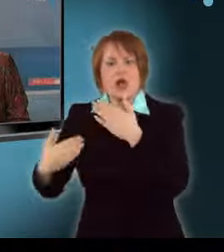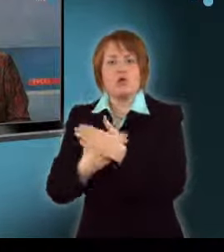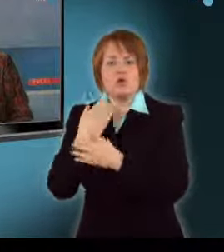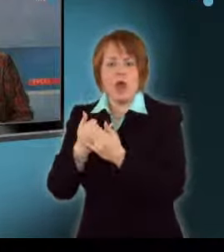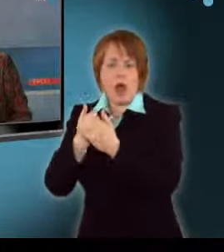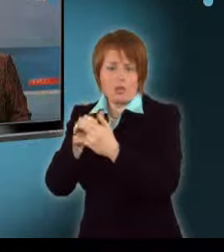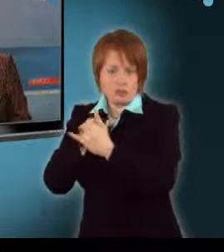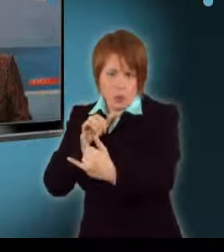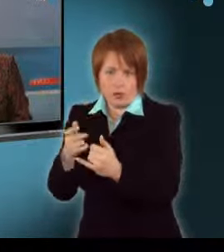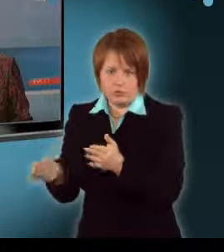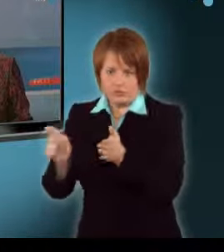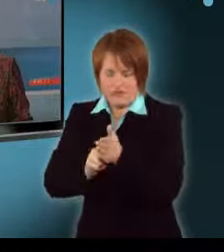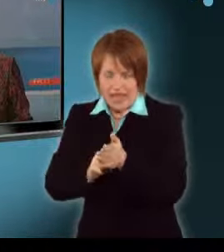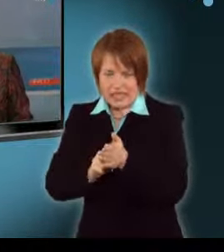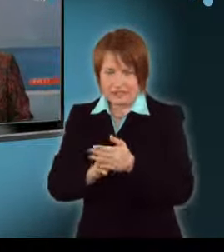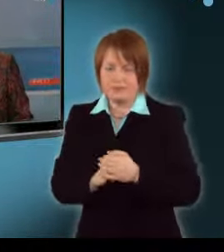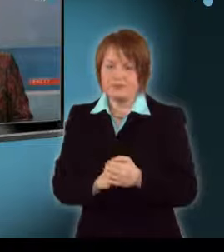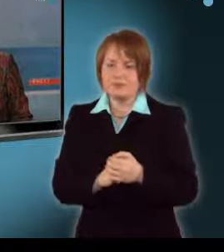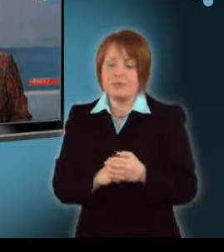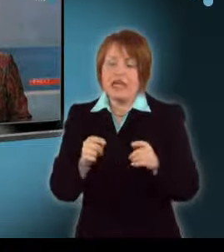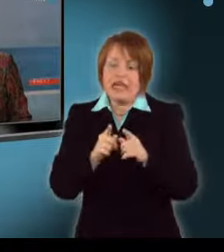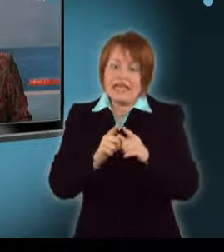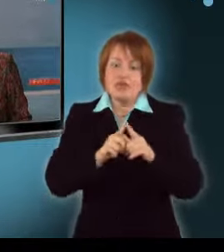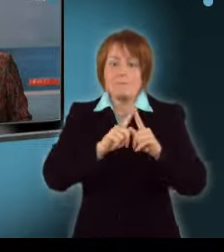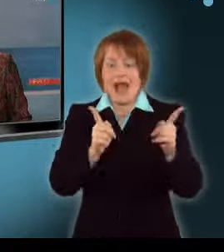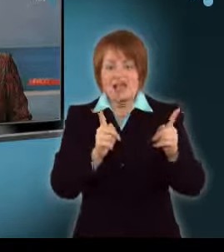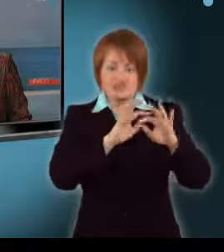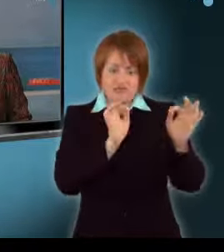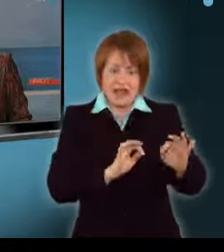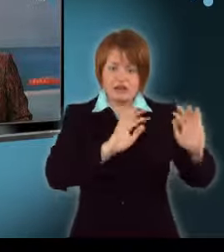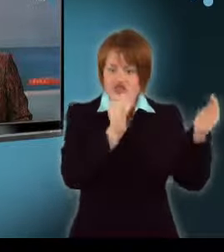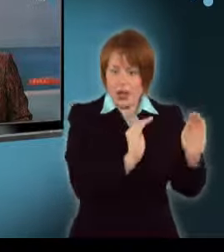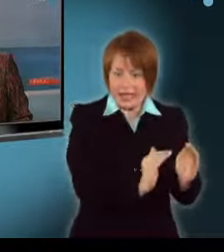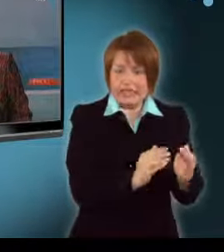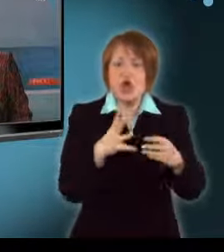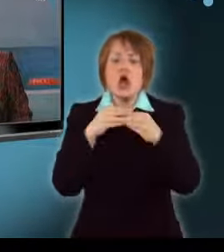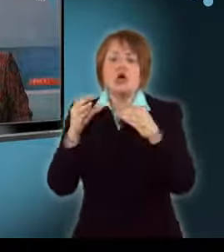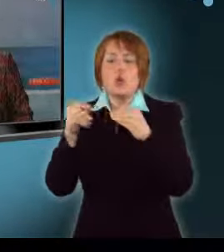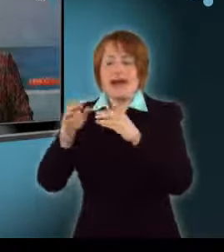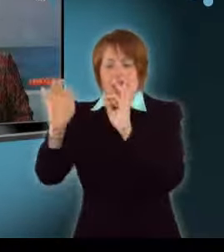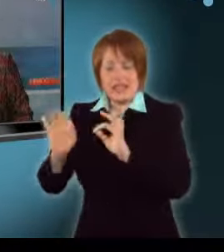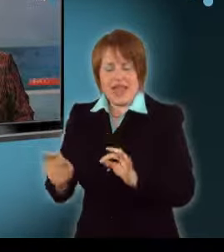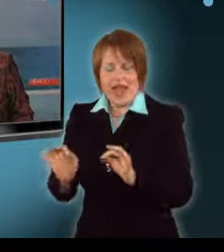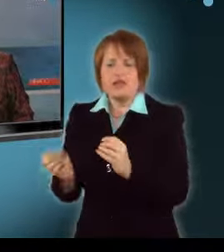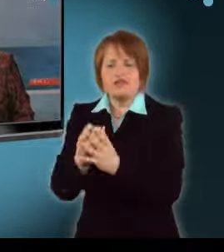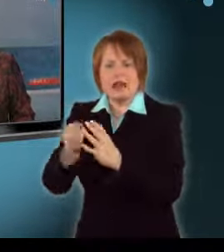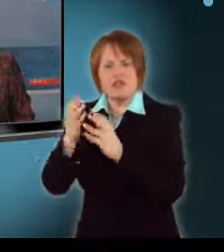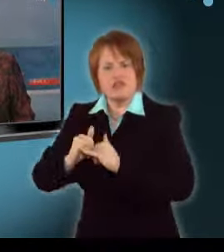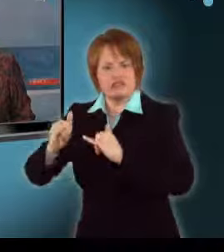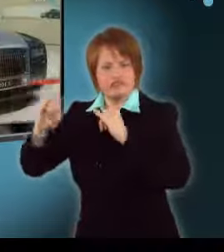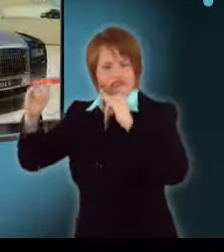dácsia árának csaknem a fele. Így míg mások csökkentik, a romániai gyártóüzem éppen most növeli a termelést.